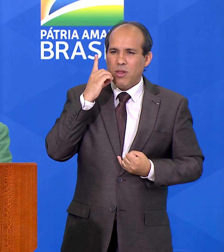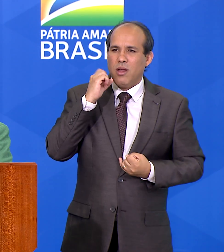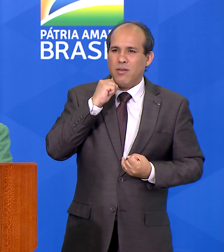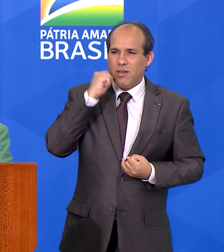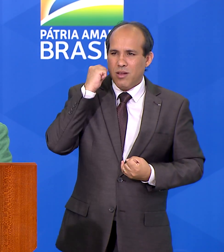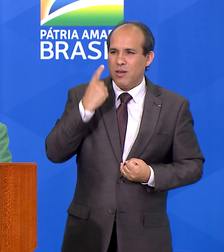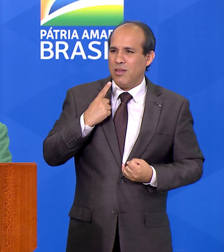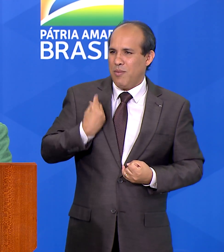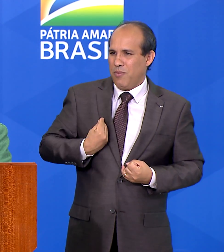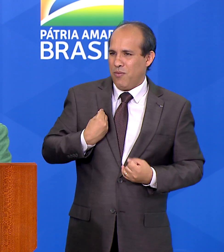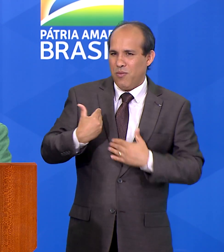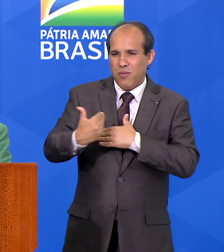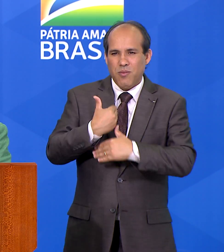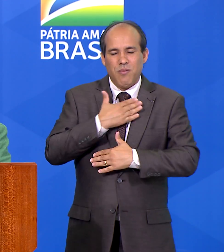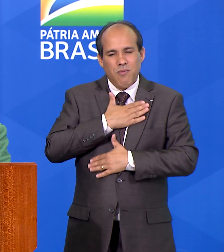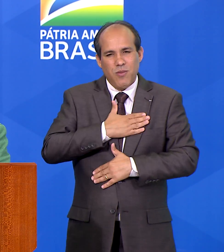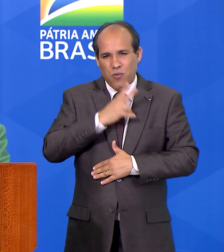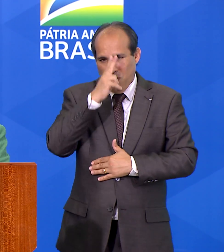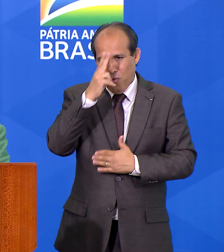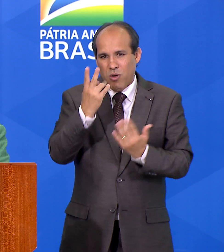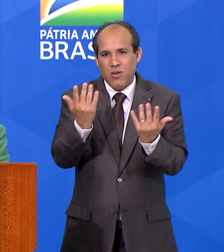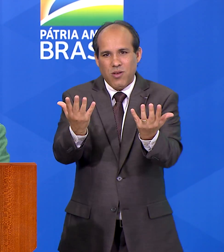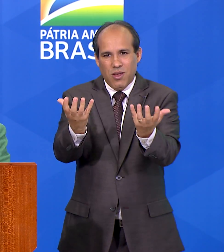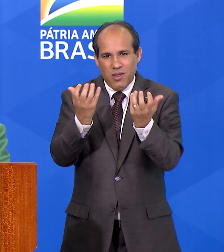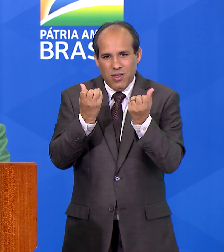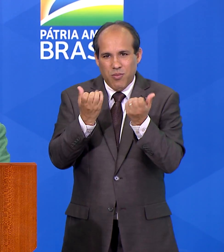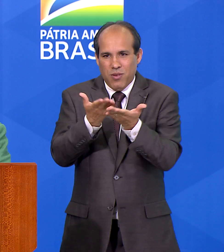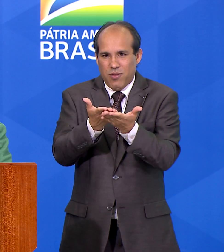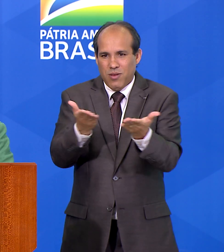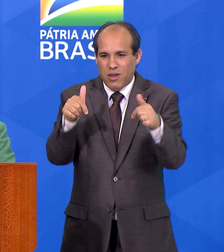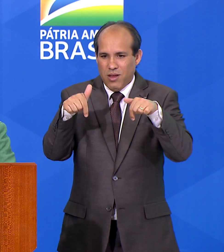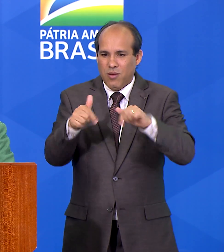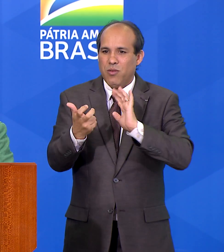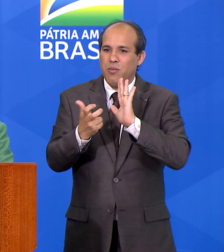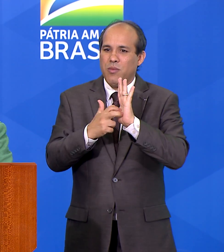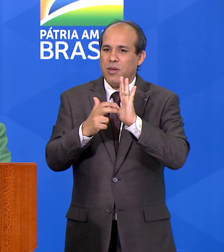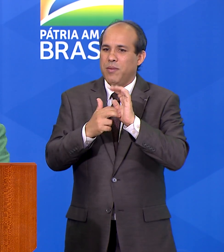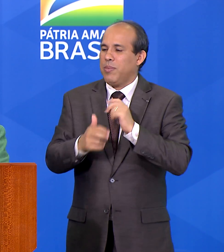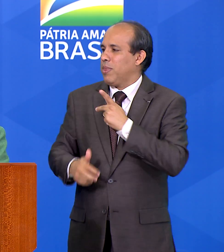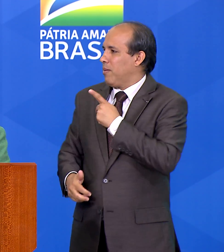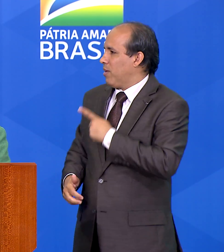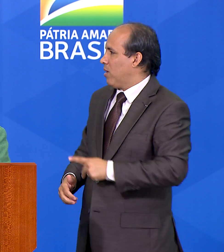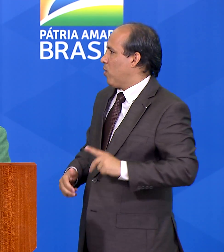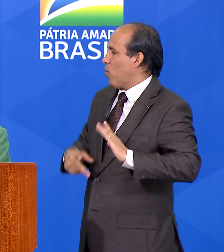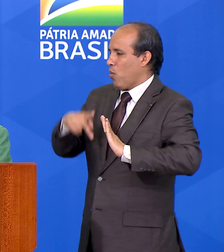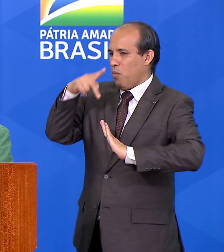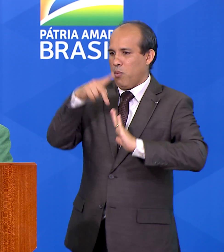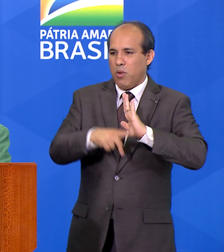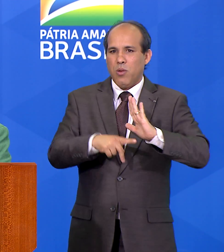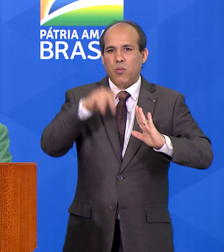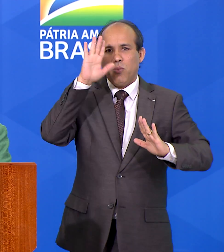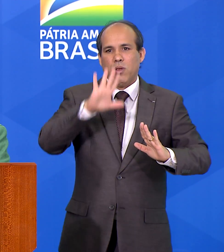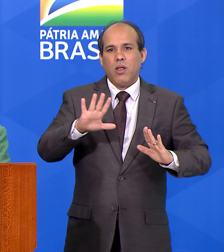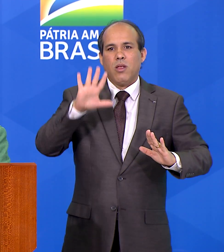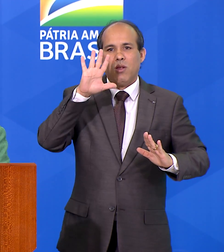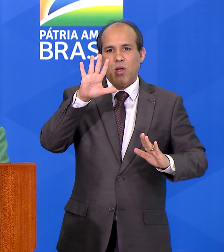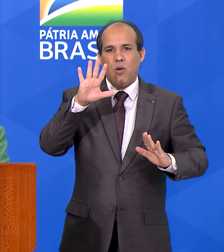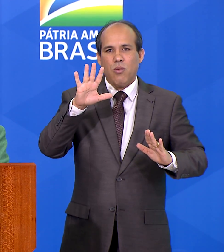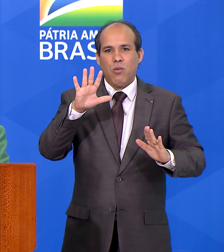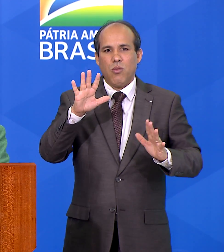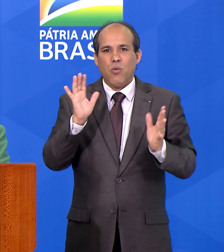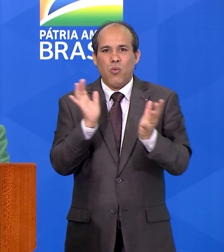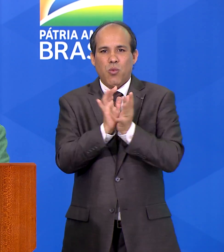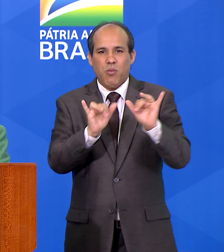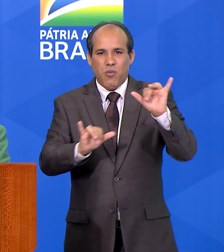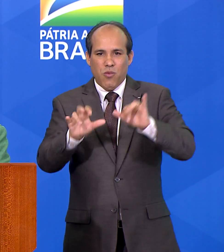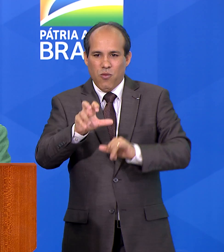prazer enorme tê-los aqui conosco nesta manhã. Presidente, o Plano Nacional de Fertilizantes, que está sendo lançado